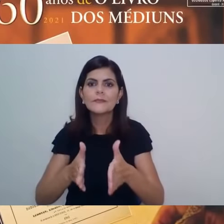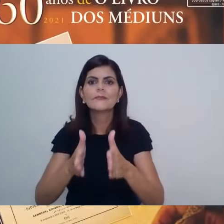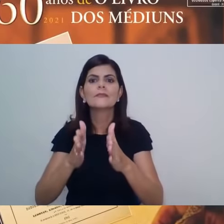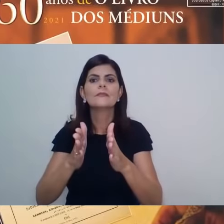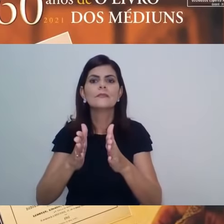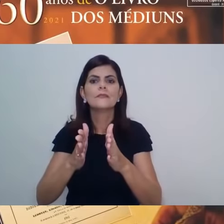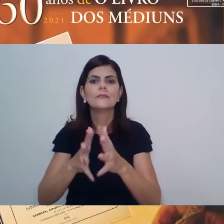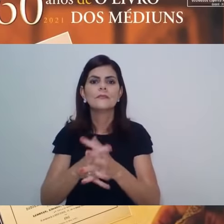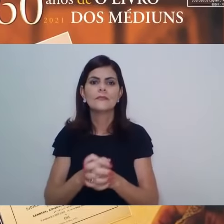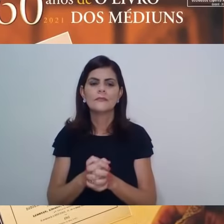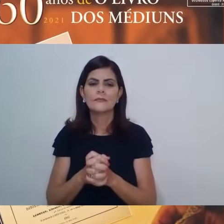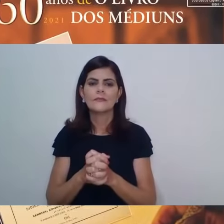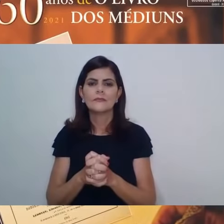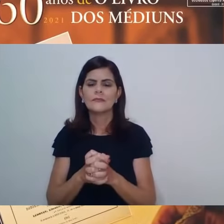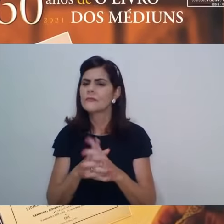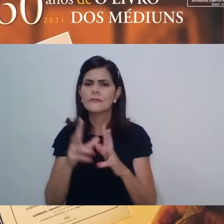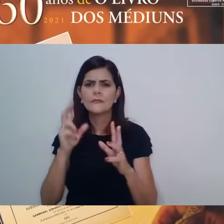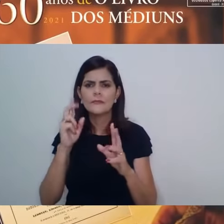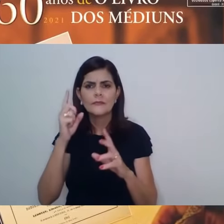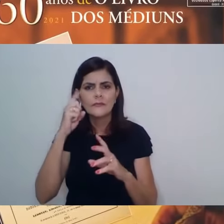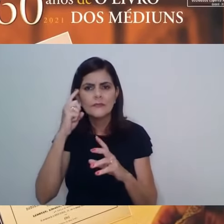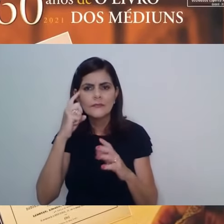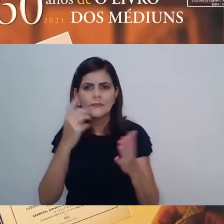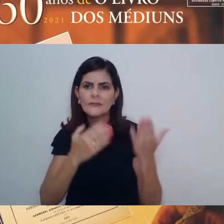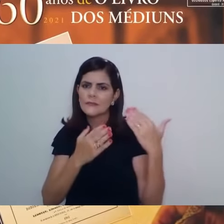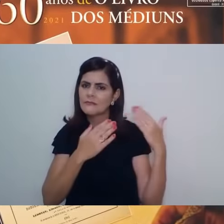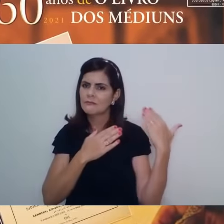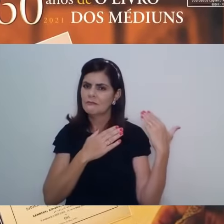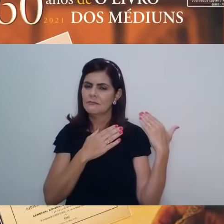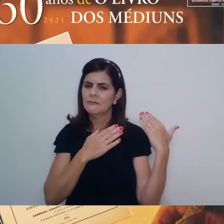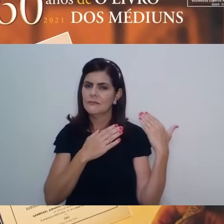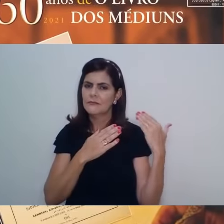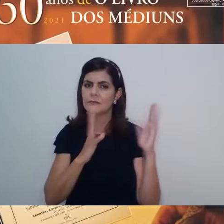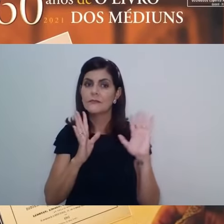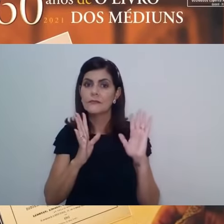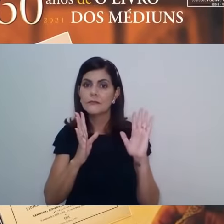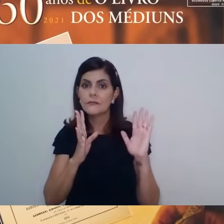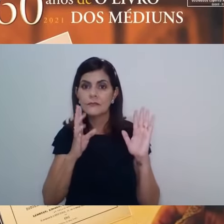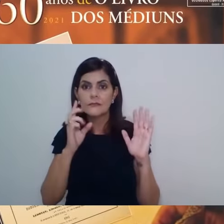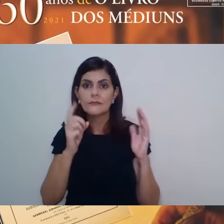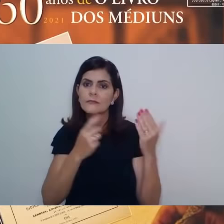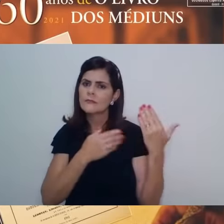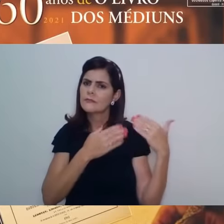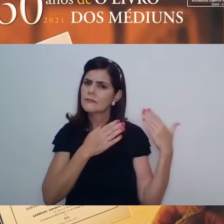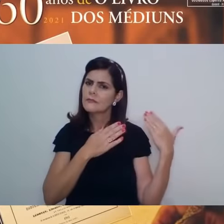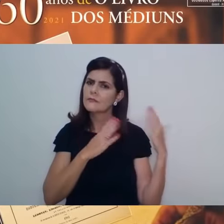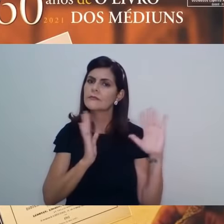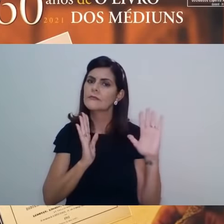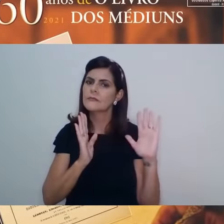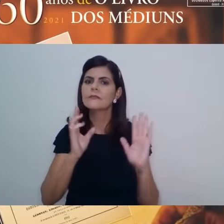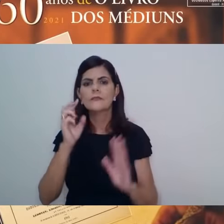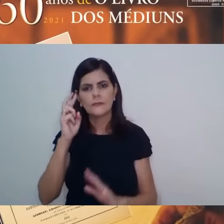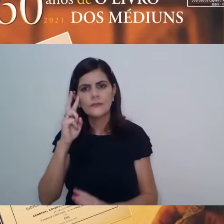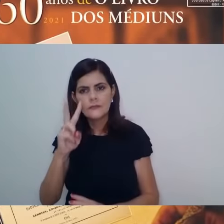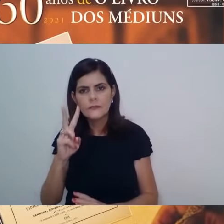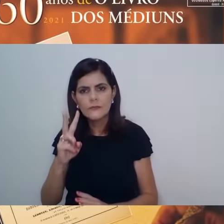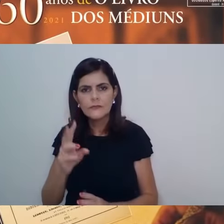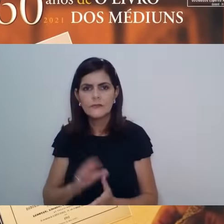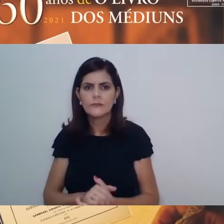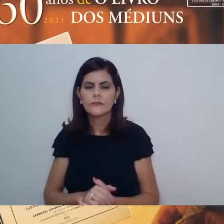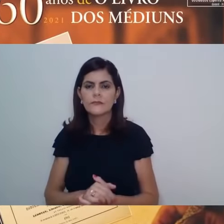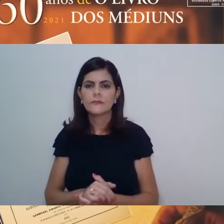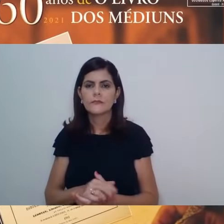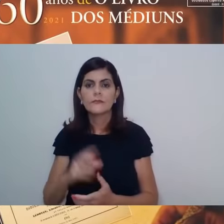não prendendo-se ao passado, olhando para o passado apenas a título de aprendizado, para fazer